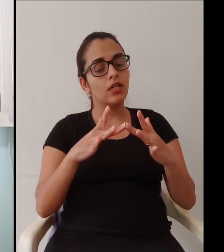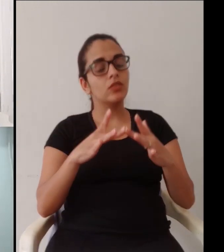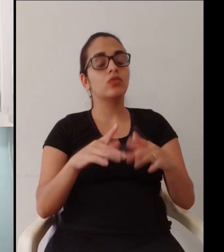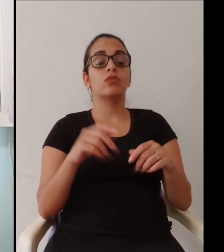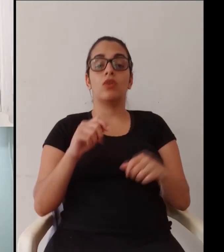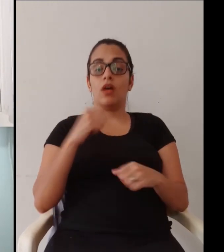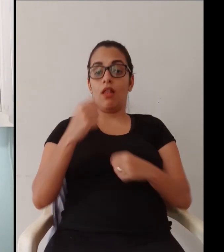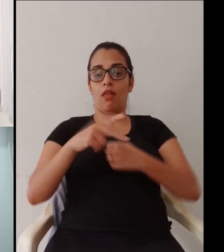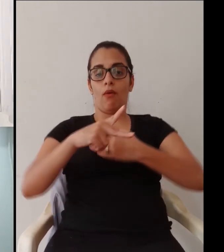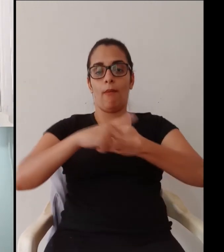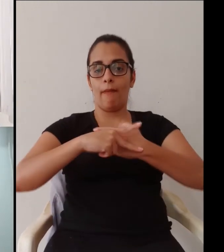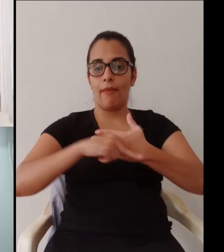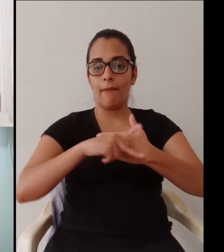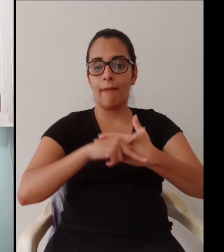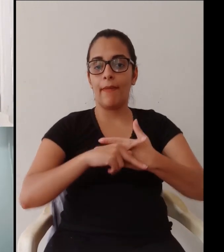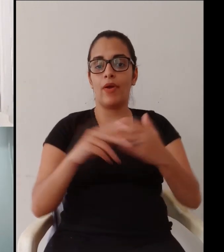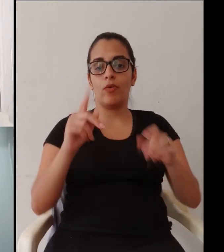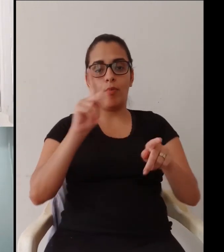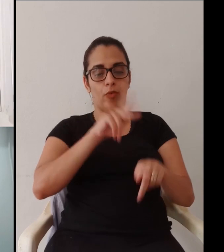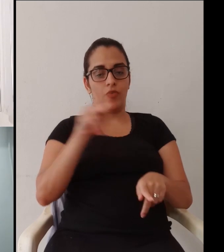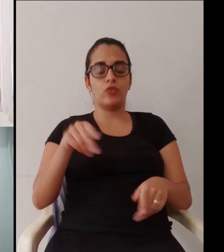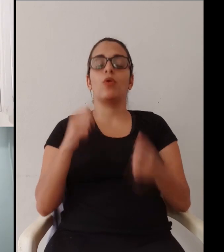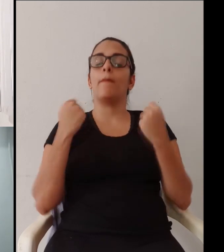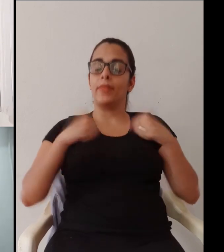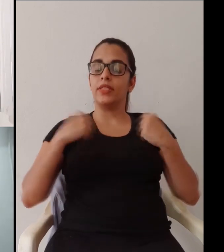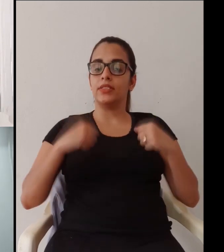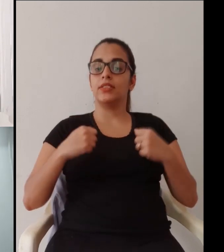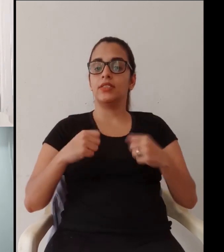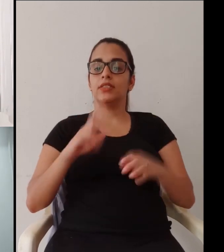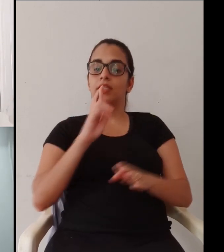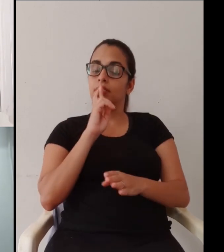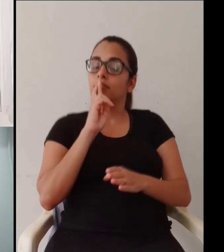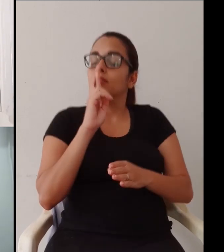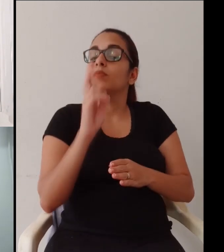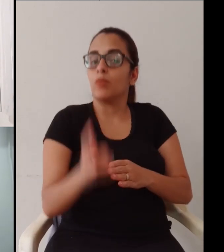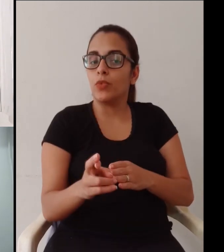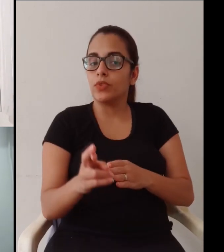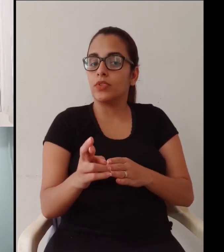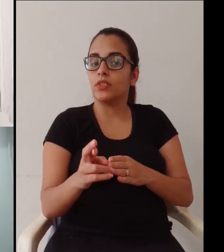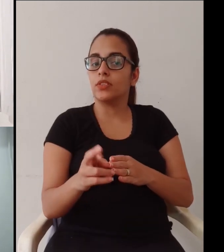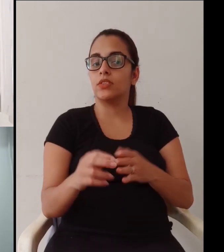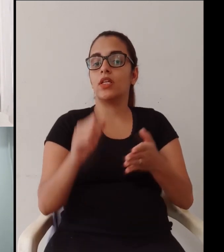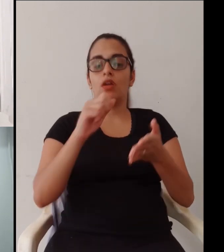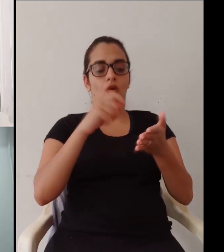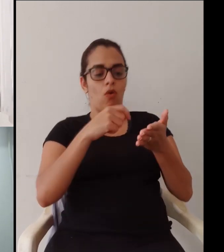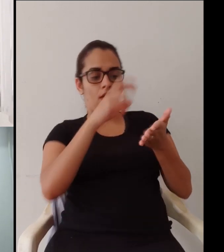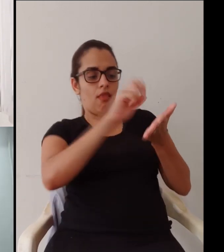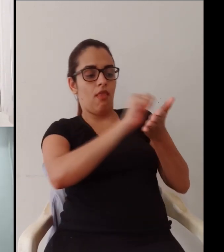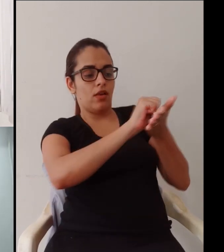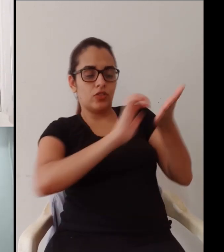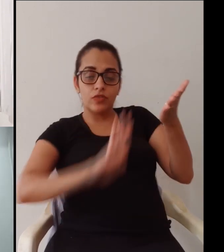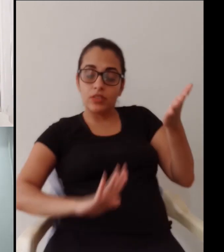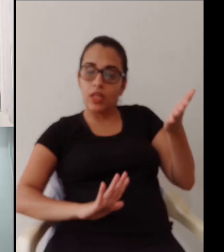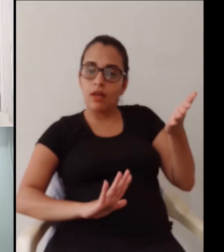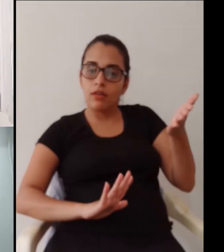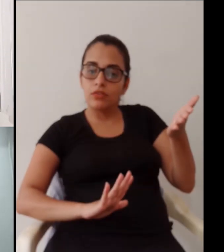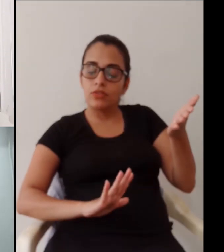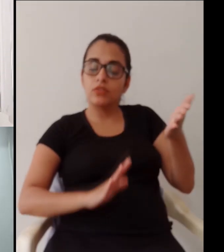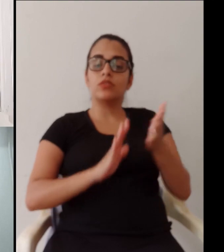distante então tem que ter o que eu falei de mediação afetiva sim e aqui entra um papel além do professor o professor